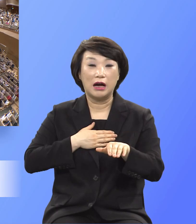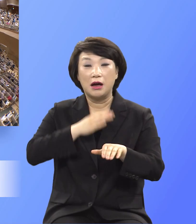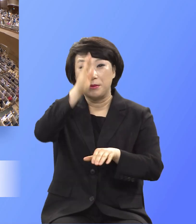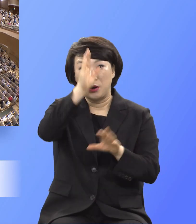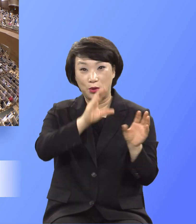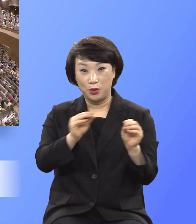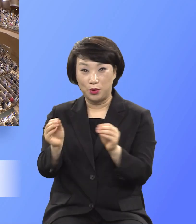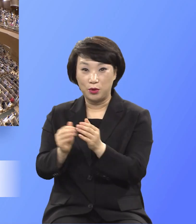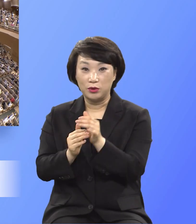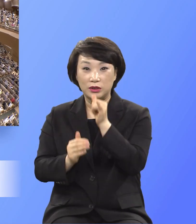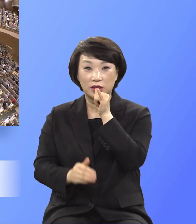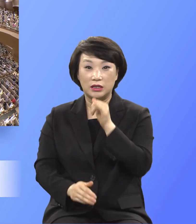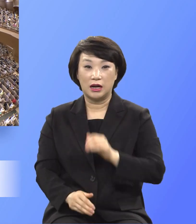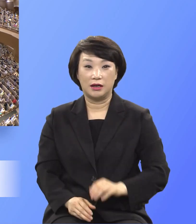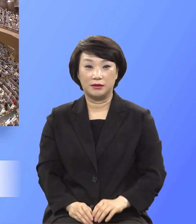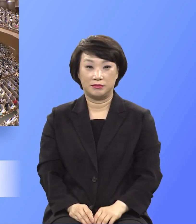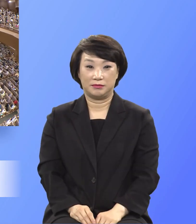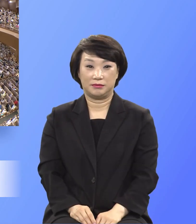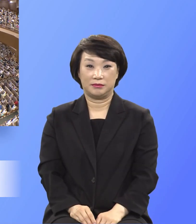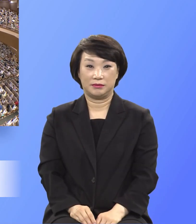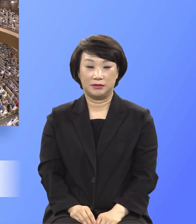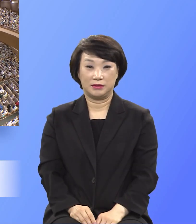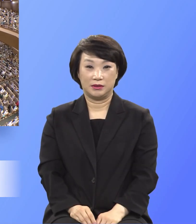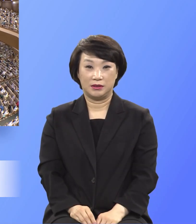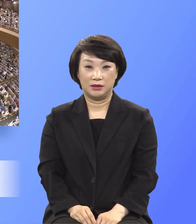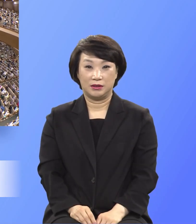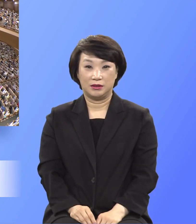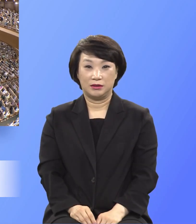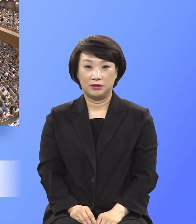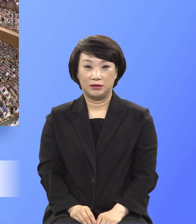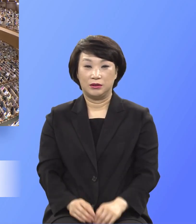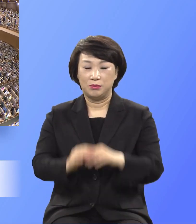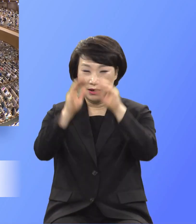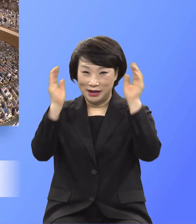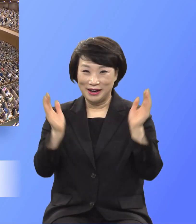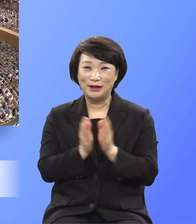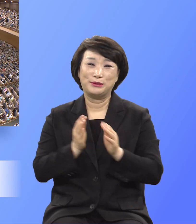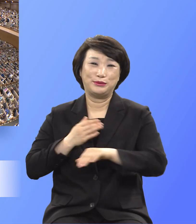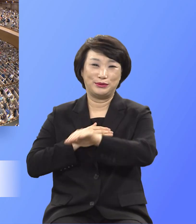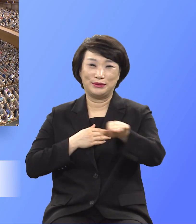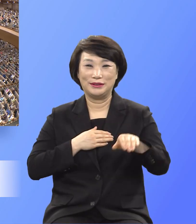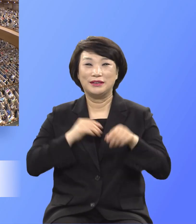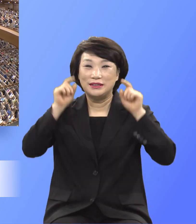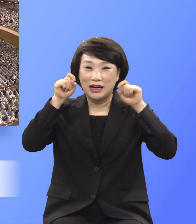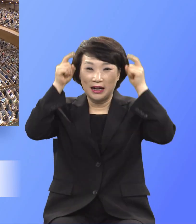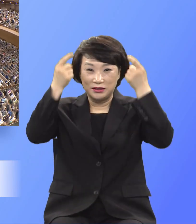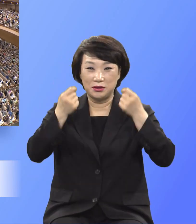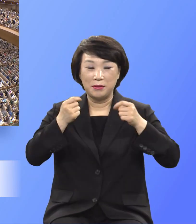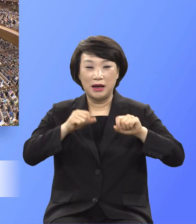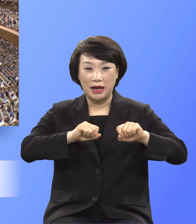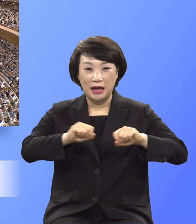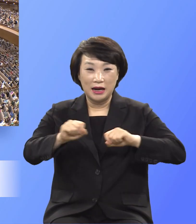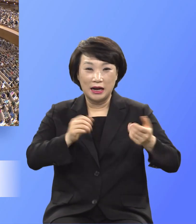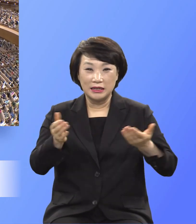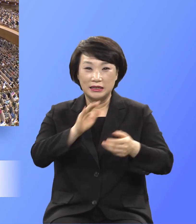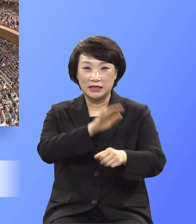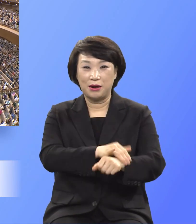맞으므로 우리가 나음을 입었다며 우리는 다행같아도 그를 당하여 각기 제길로